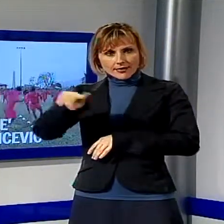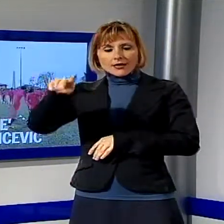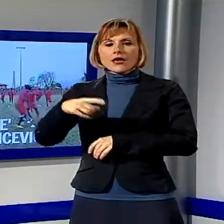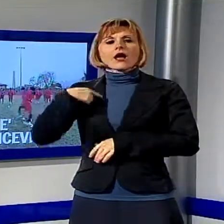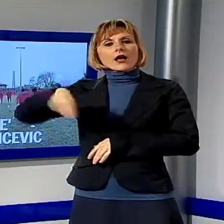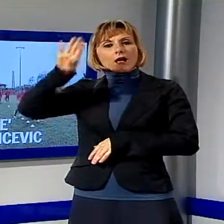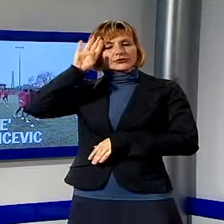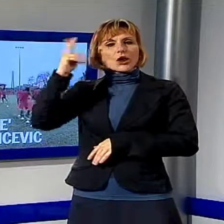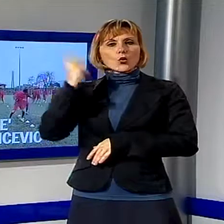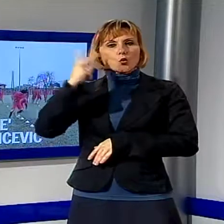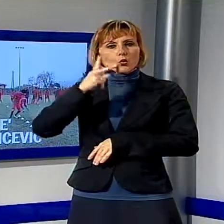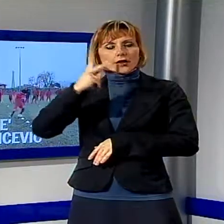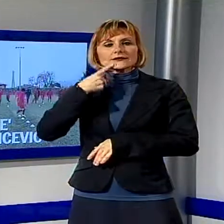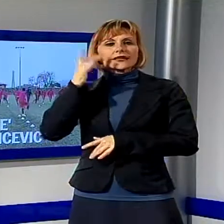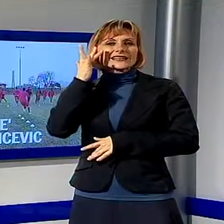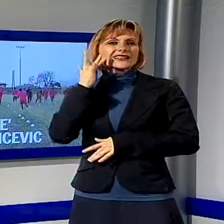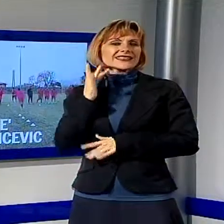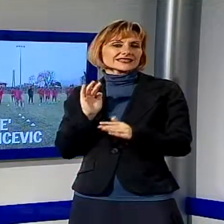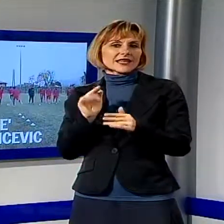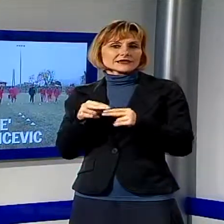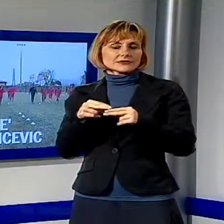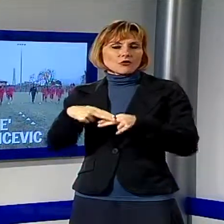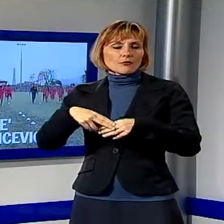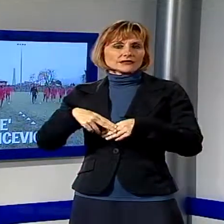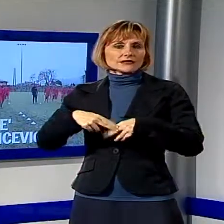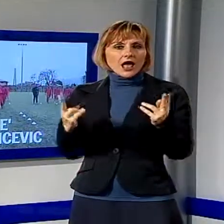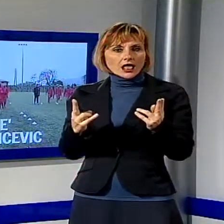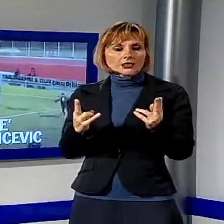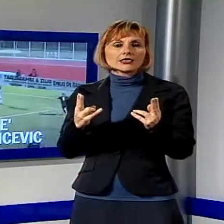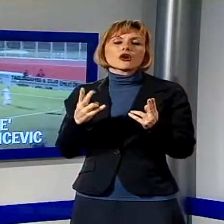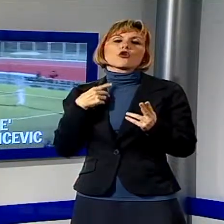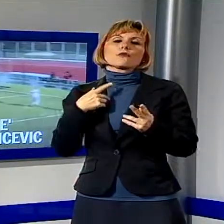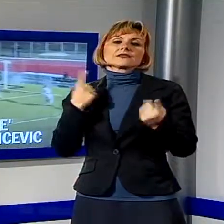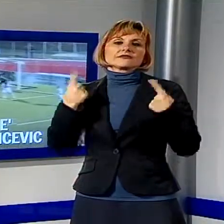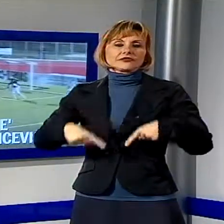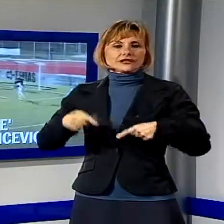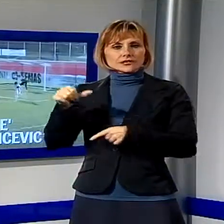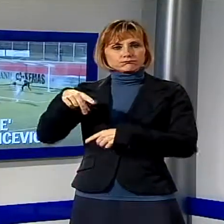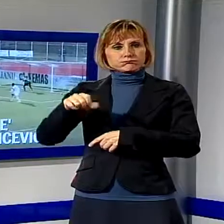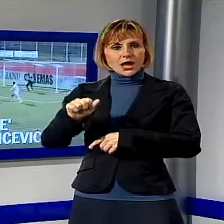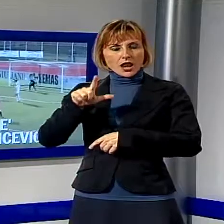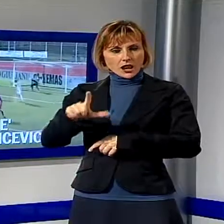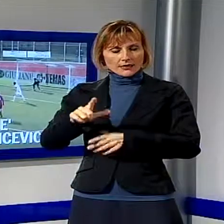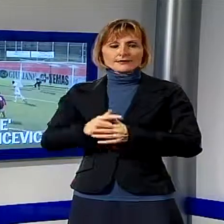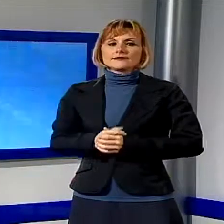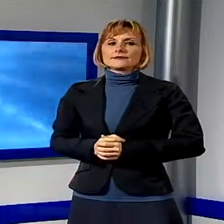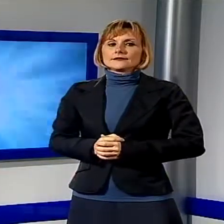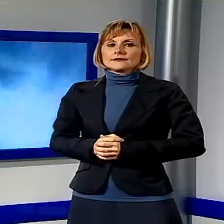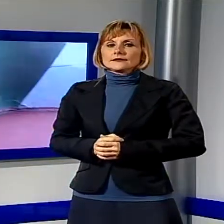capitano della Lucchese rischia di saltare la sfida con la spalla, mentre l'attaccante Montenegrino tornerà solo a marzo.